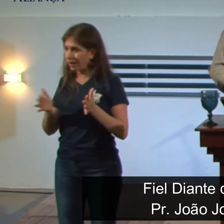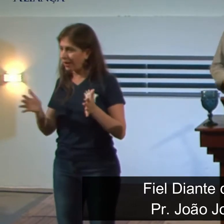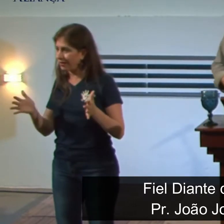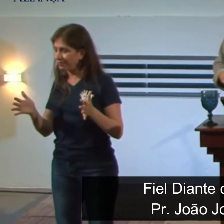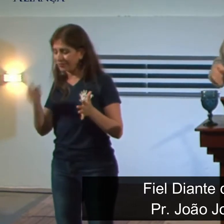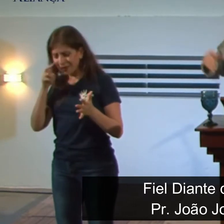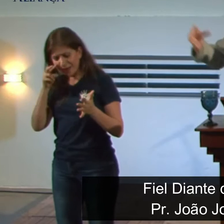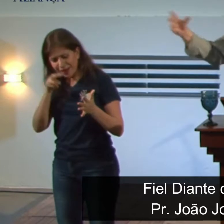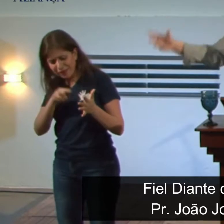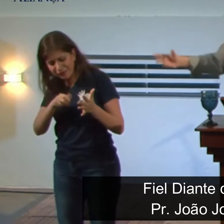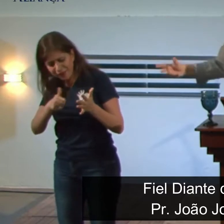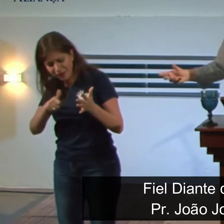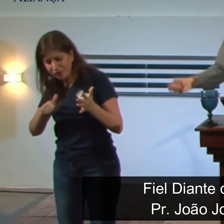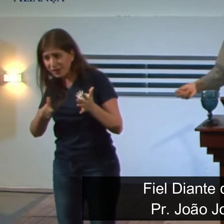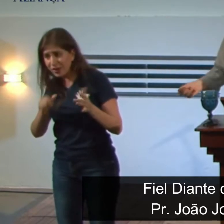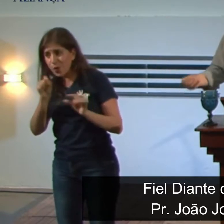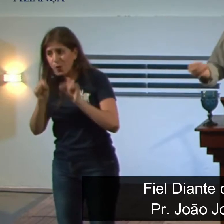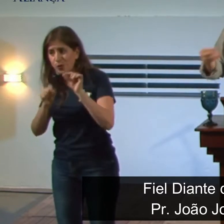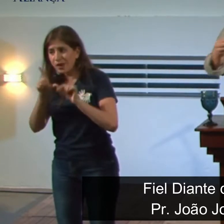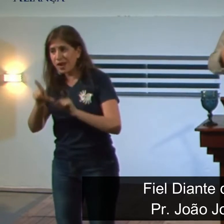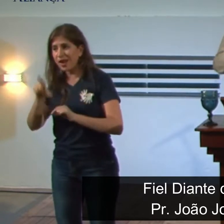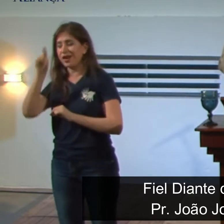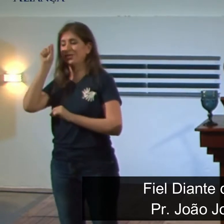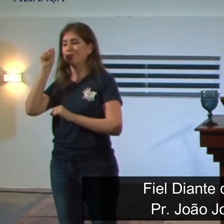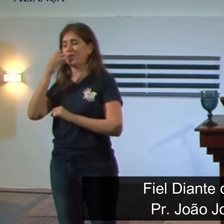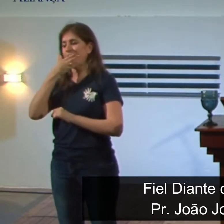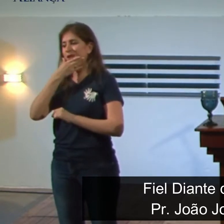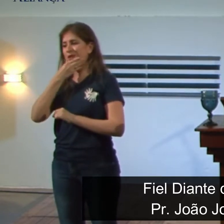diz aqui, não é, qual foi a decisão desse